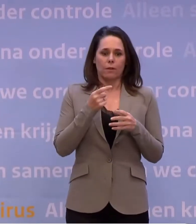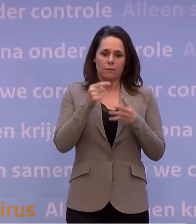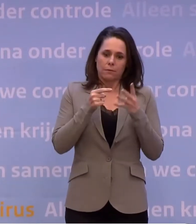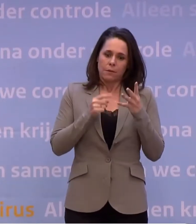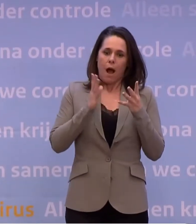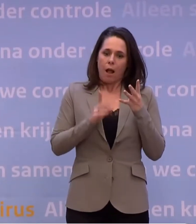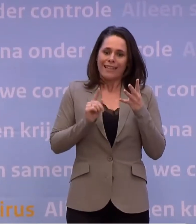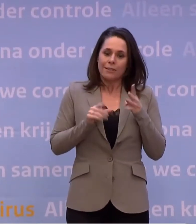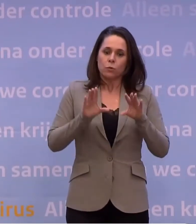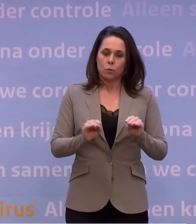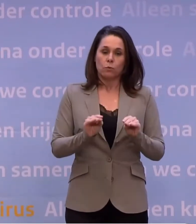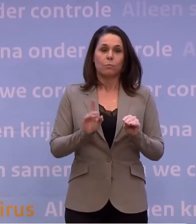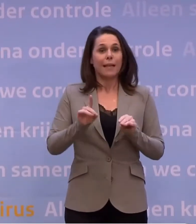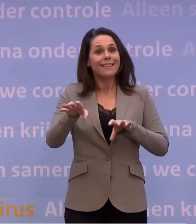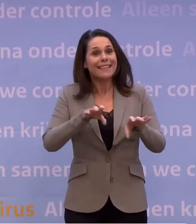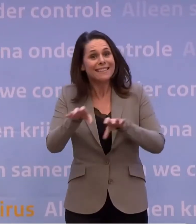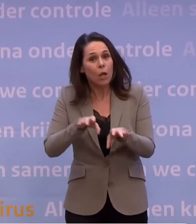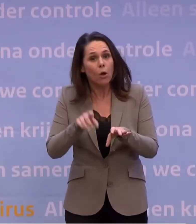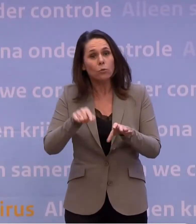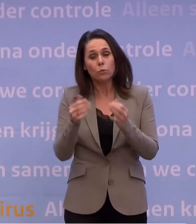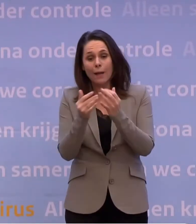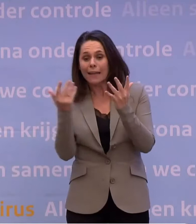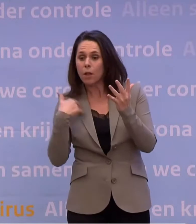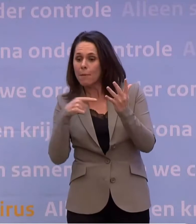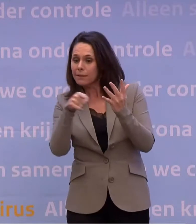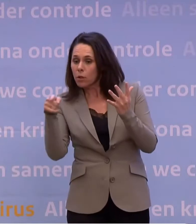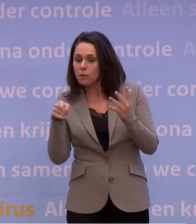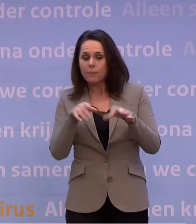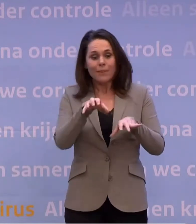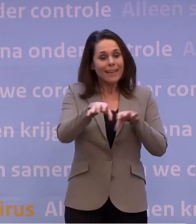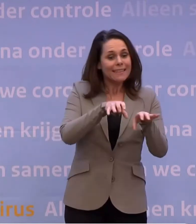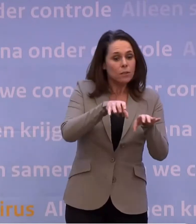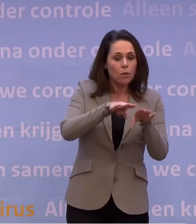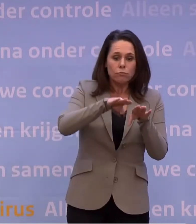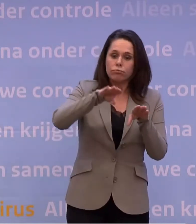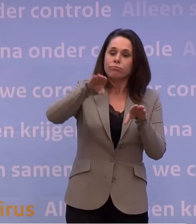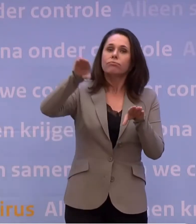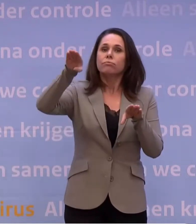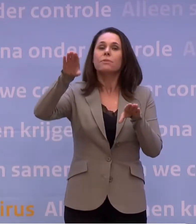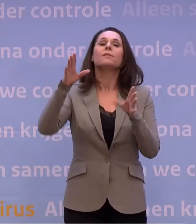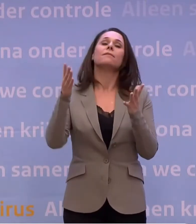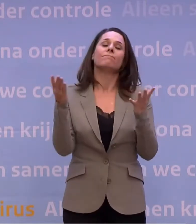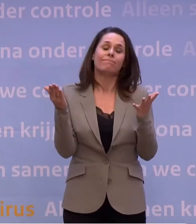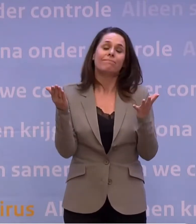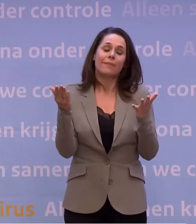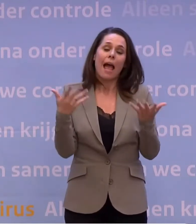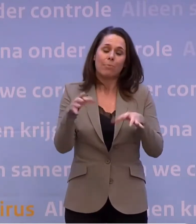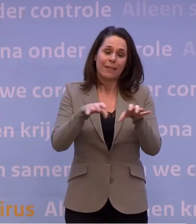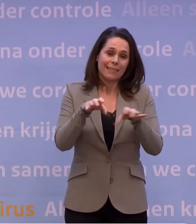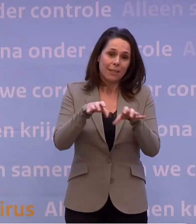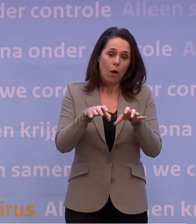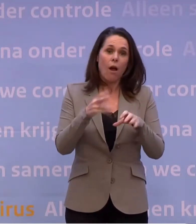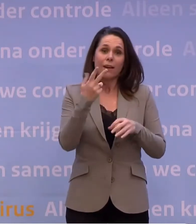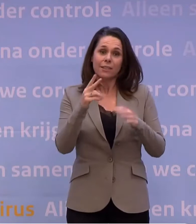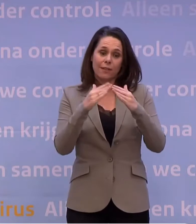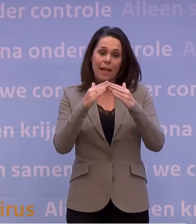het echt nog niet. En het risico is er, als je de aantallen nu ziet en de risico's dat het nog verder oploopt, is het risico er ook nog dat je na 28